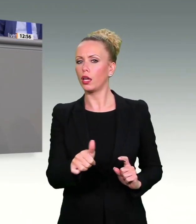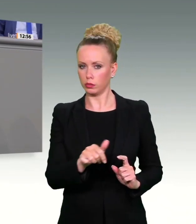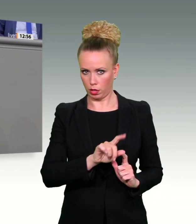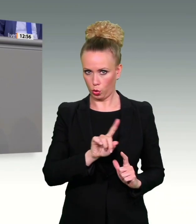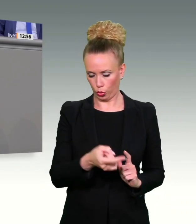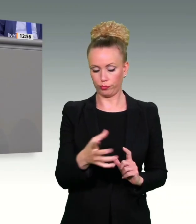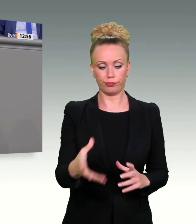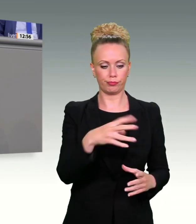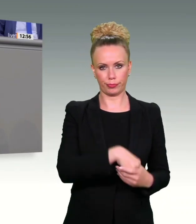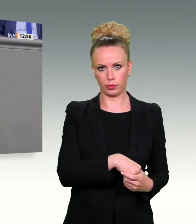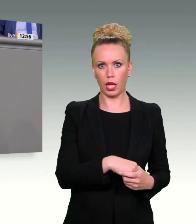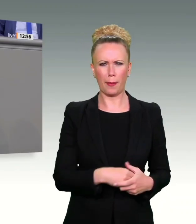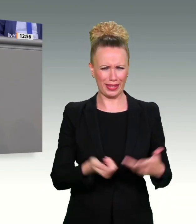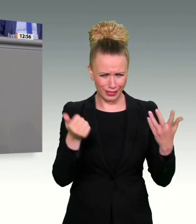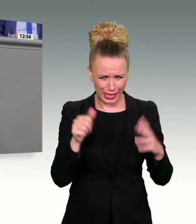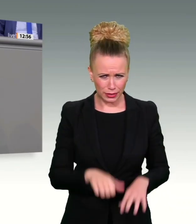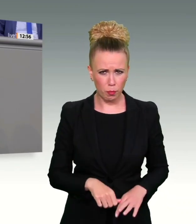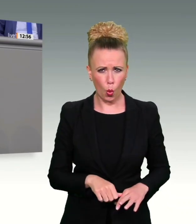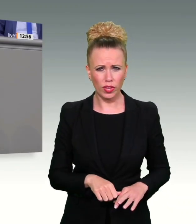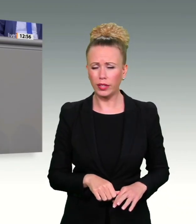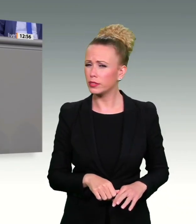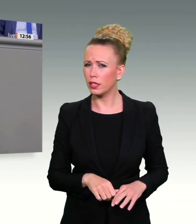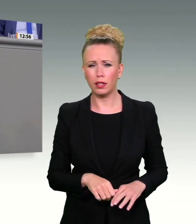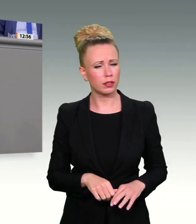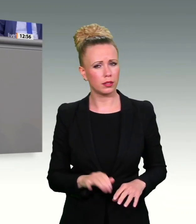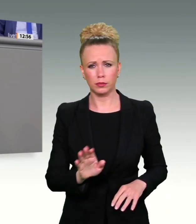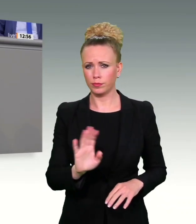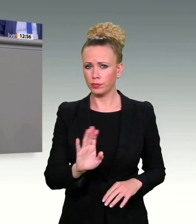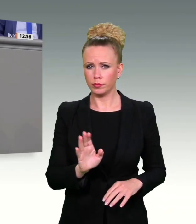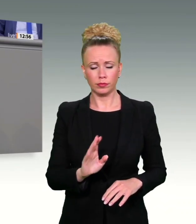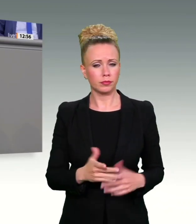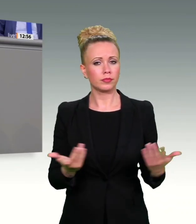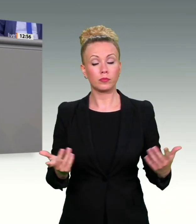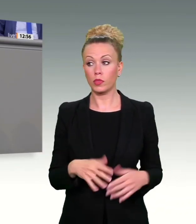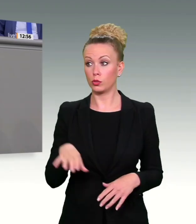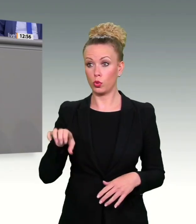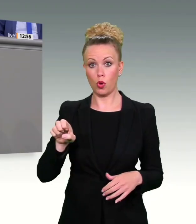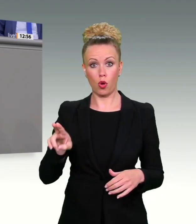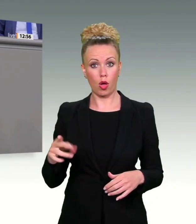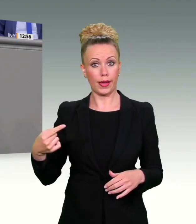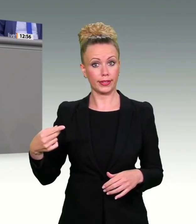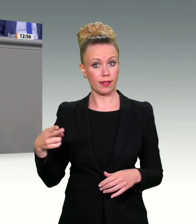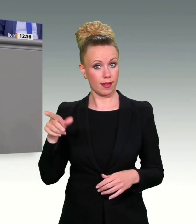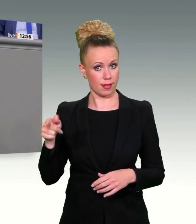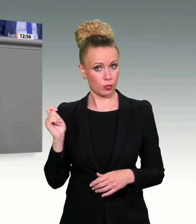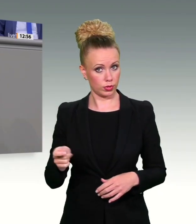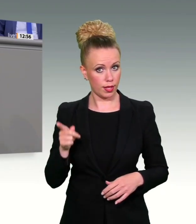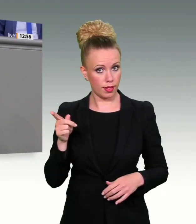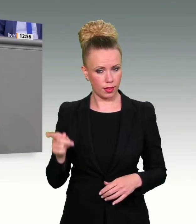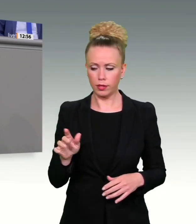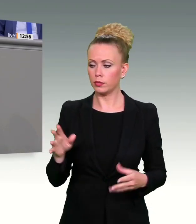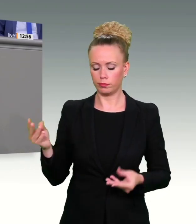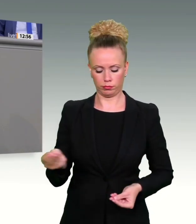und Herren. Es ist schon ehrlich gesagt eine absolute Zumutung, ein EuGH-Urteil so auszureizen, dass es eine maximale